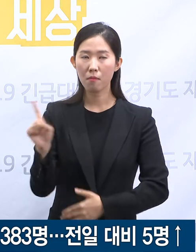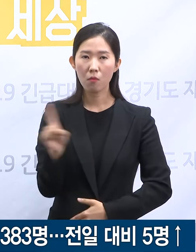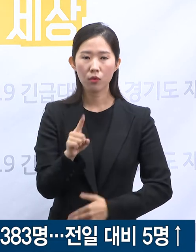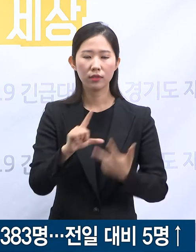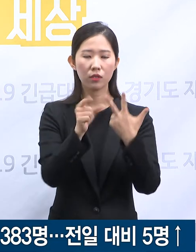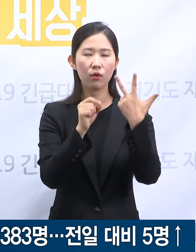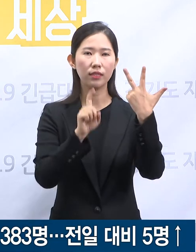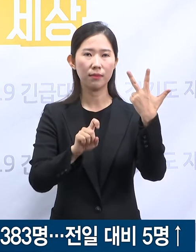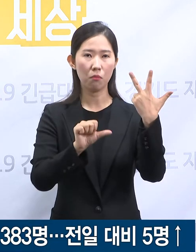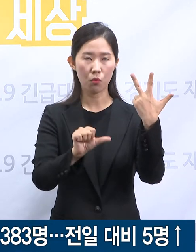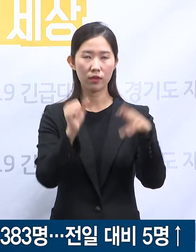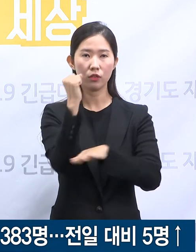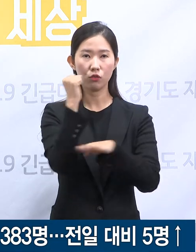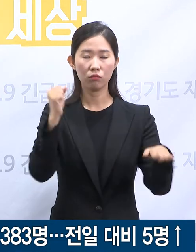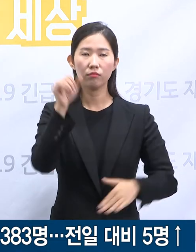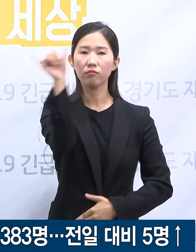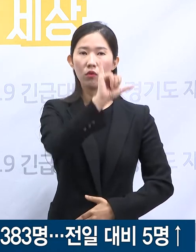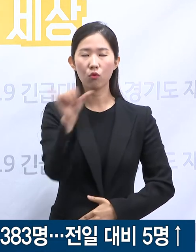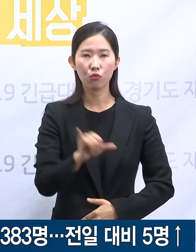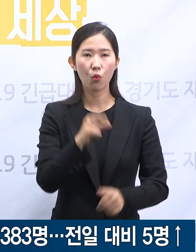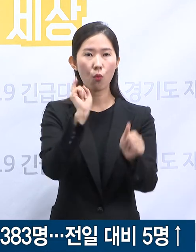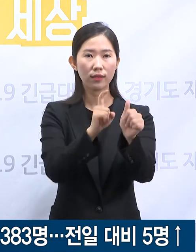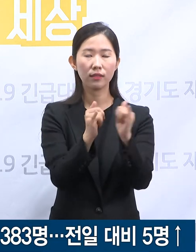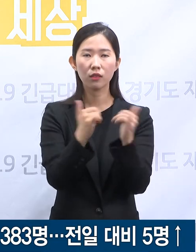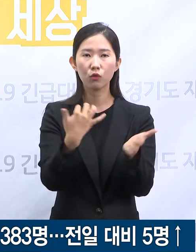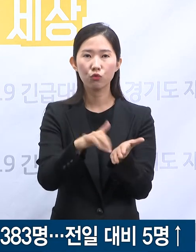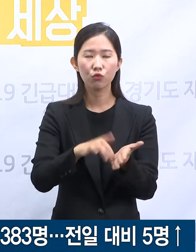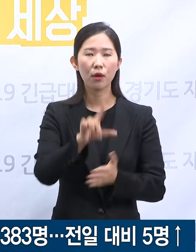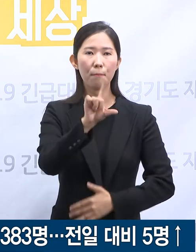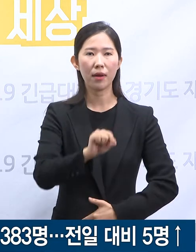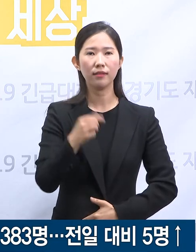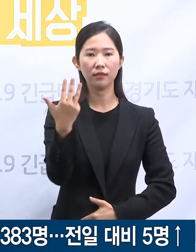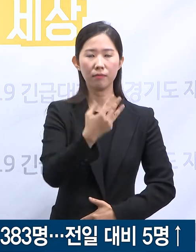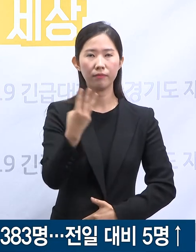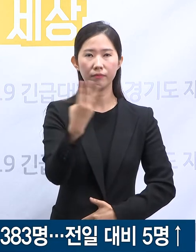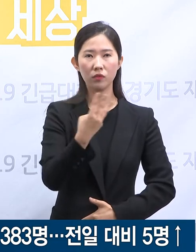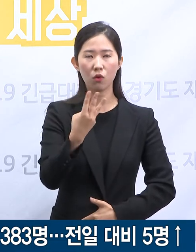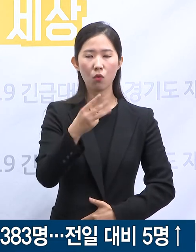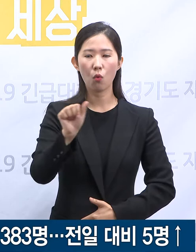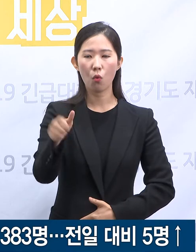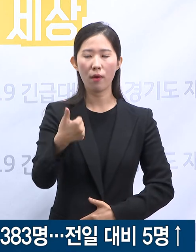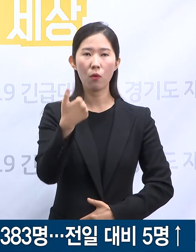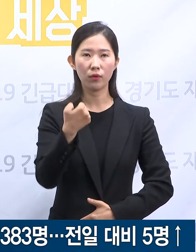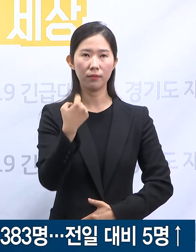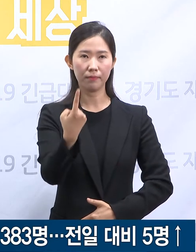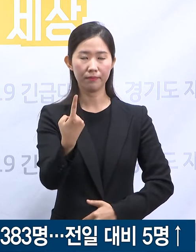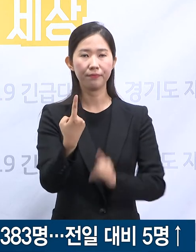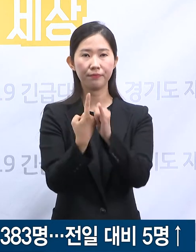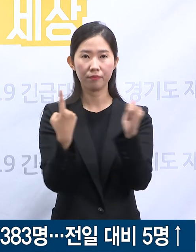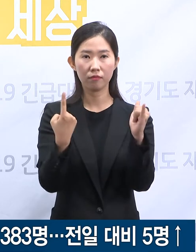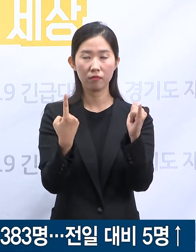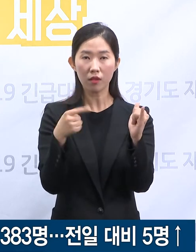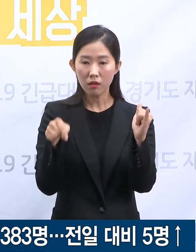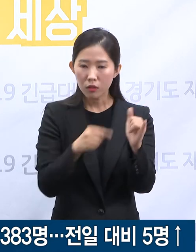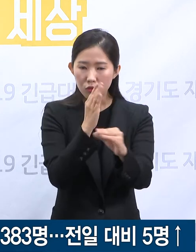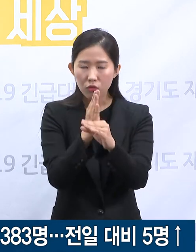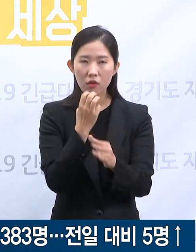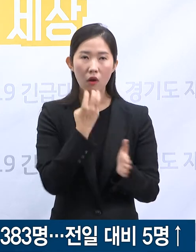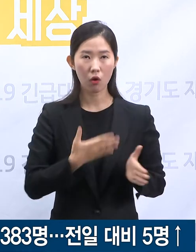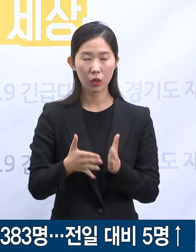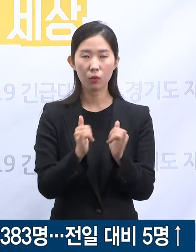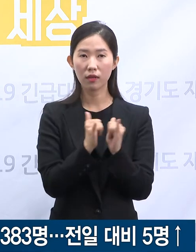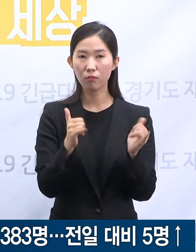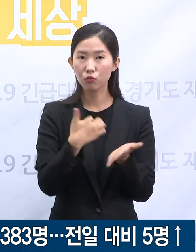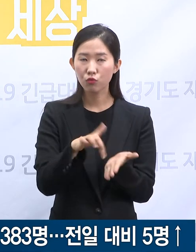15일 0시 기준 전국 확진자 수는 총 13,551명이며 이 중 경기도 확진자 수는